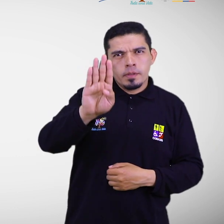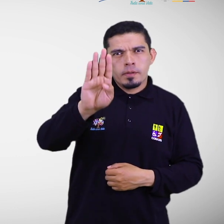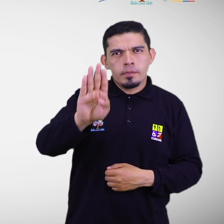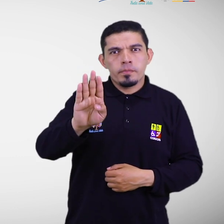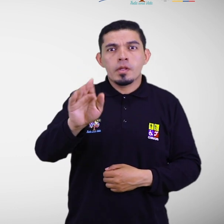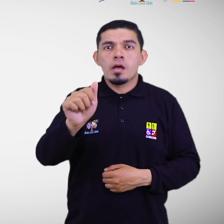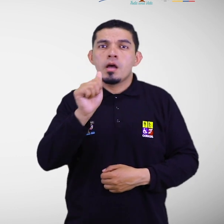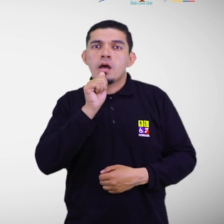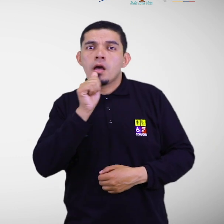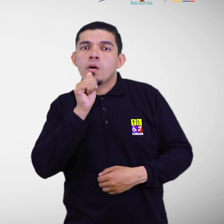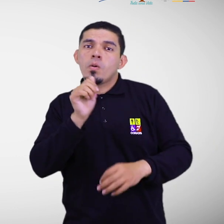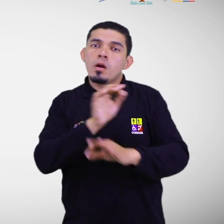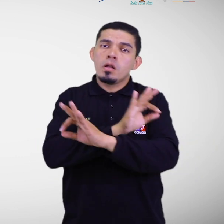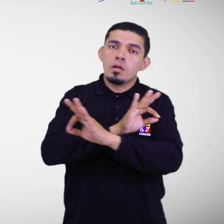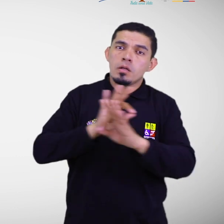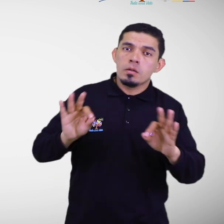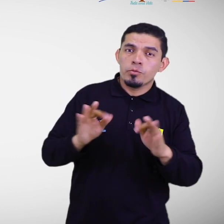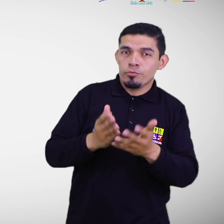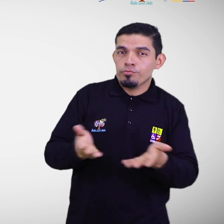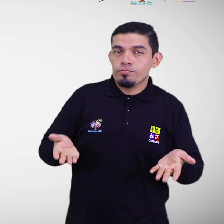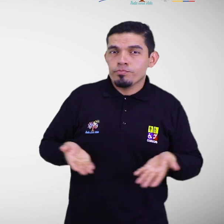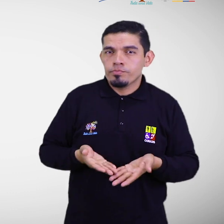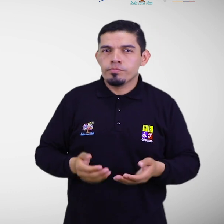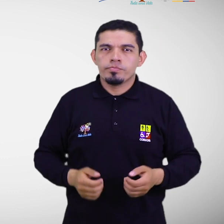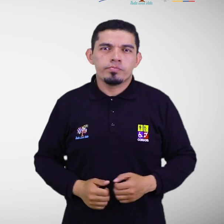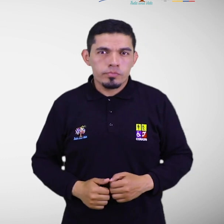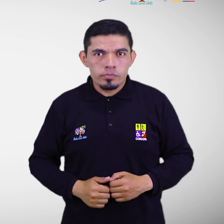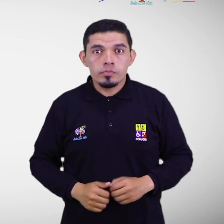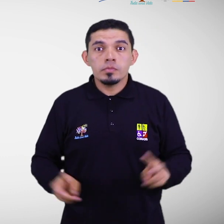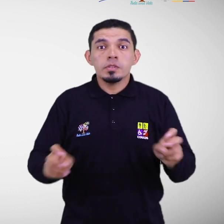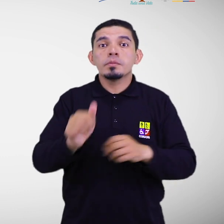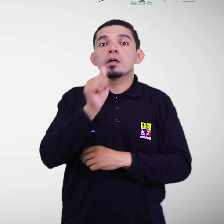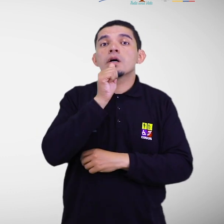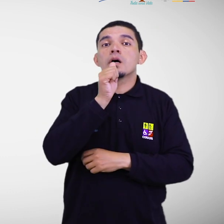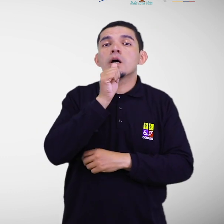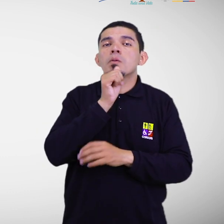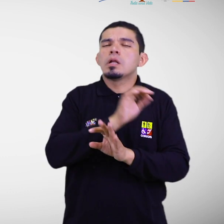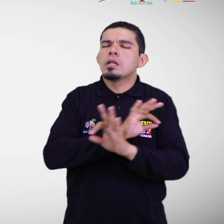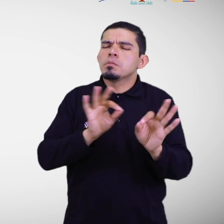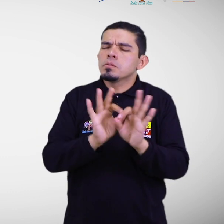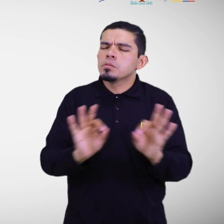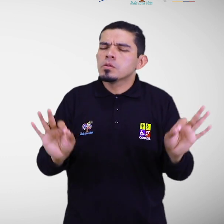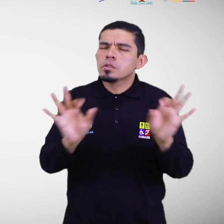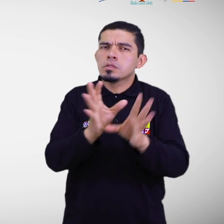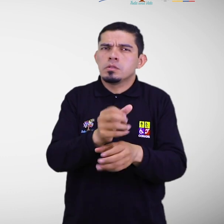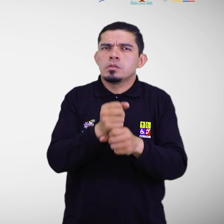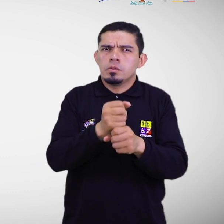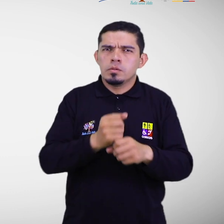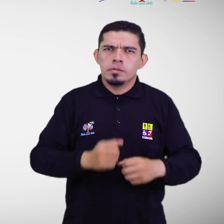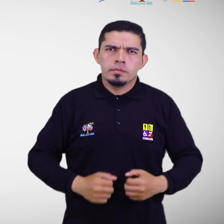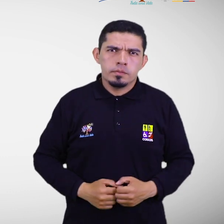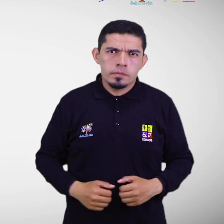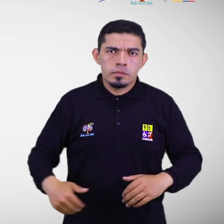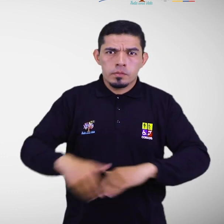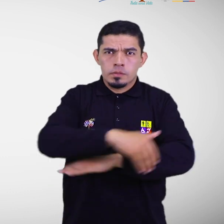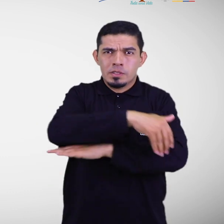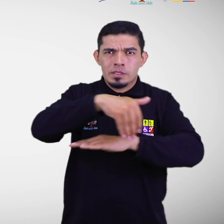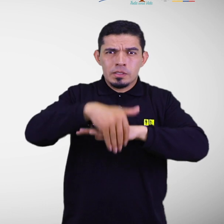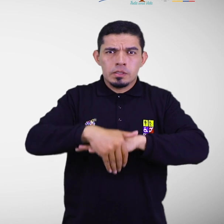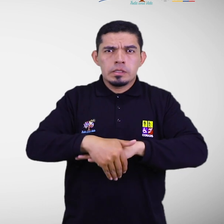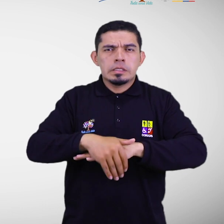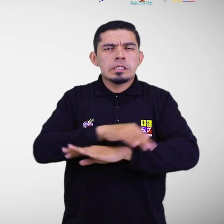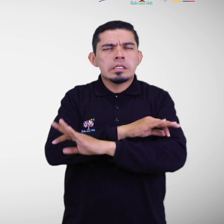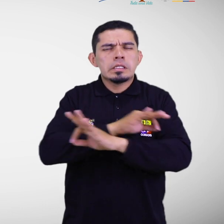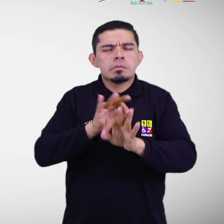de agua, saneamiento e higiene. El suministro de agua potable segura. El saneamiento y la higiene son los